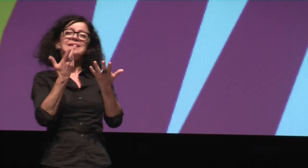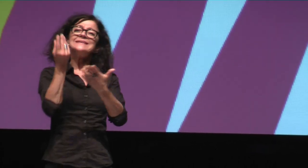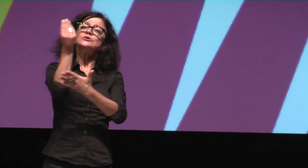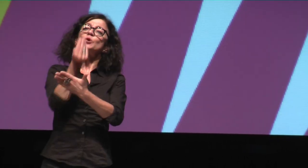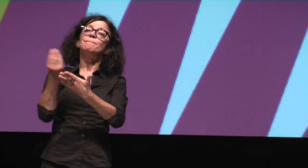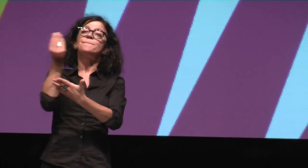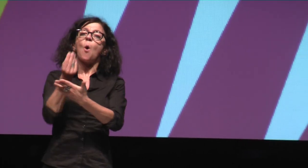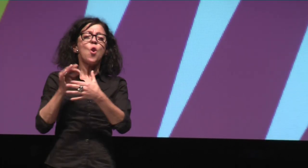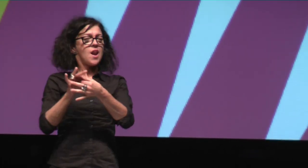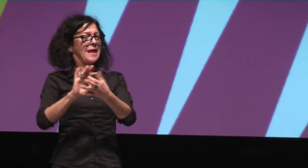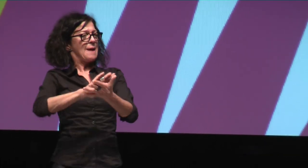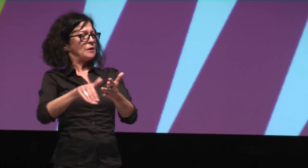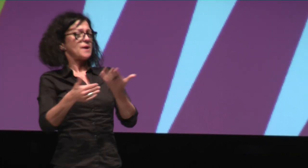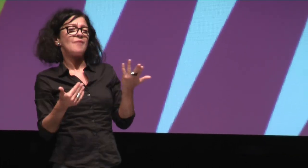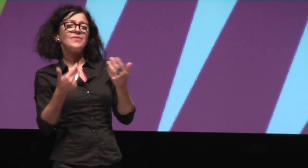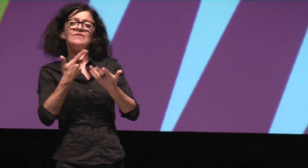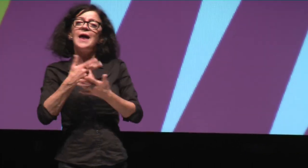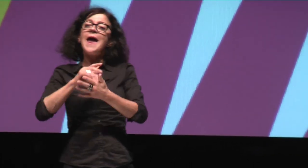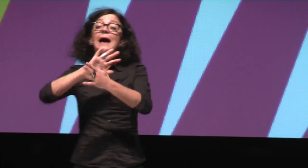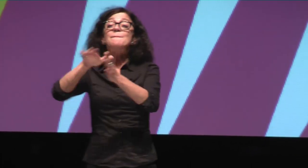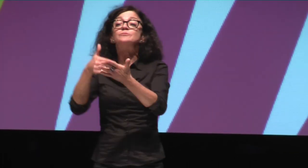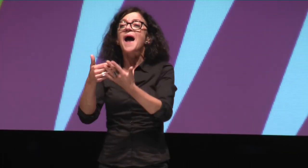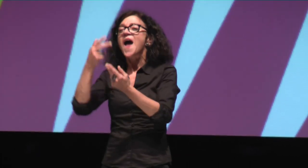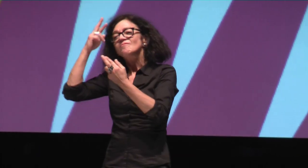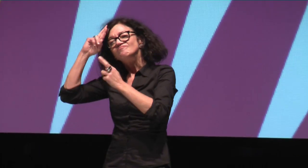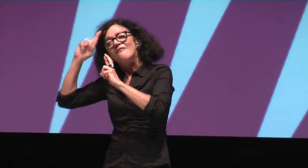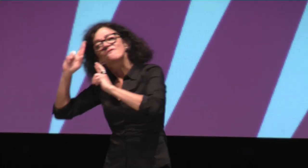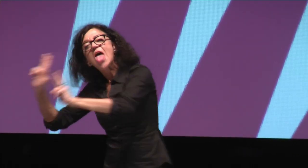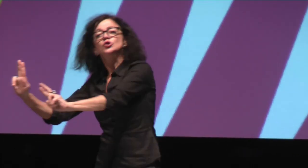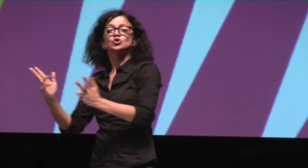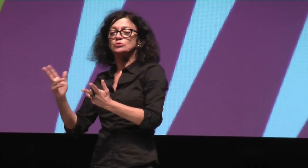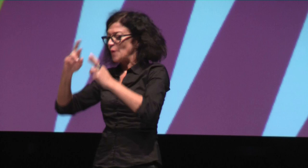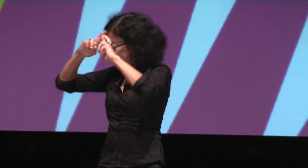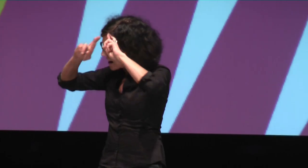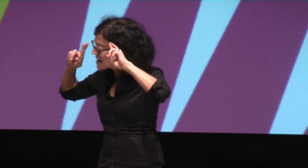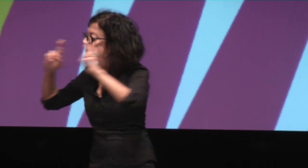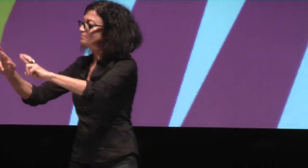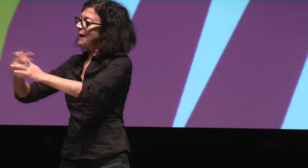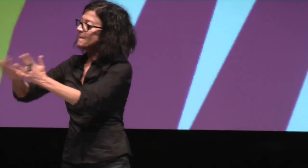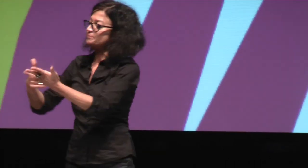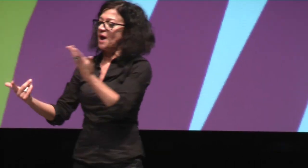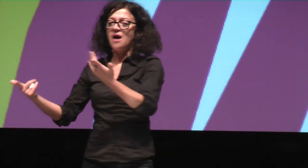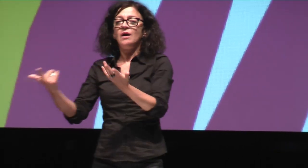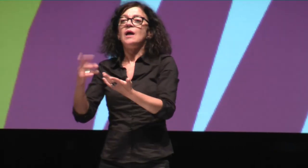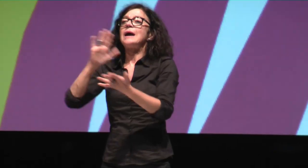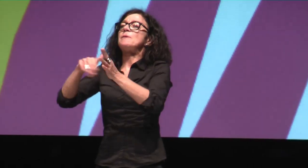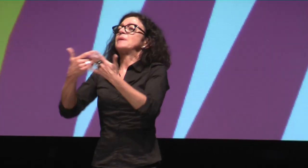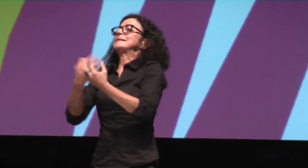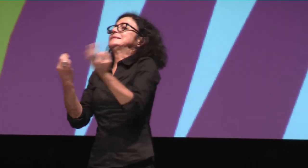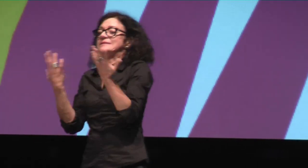kamen wir zum Thema Türkisparade und haben uns überlegt, was können wir symbolisch zur Wertschätzung und zum Respekt, zur Anerkennung